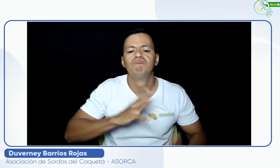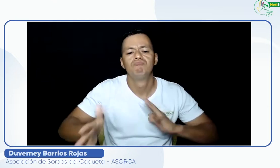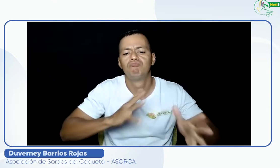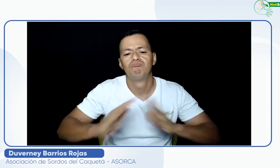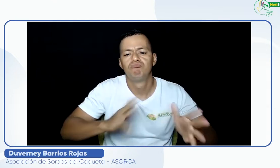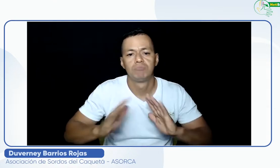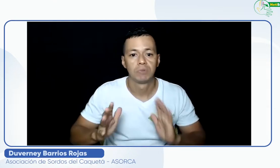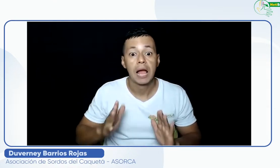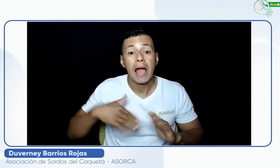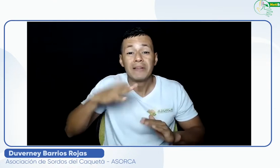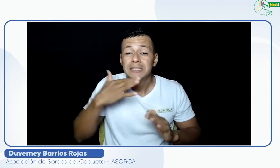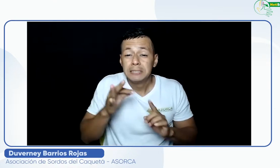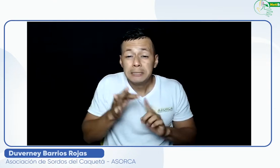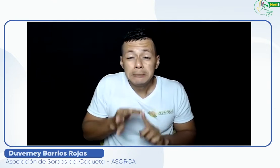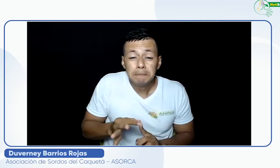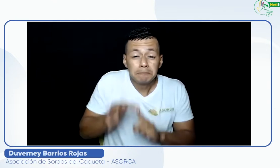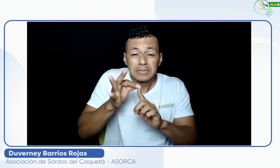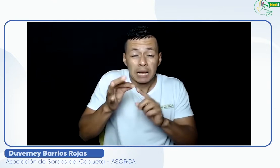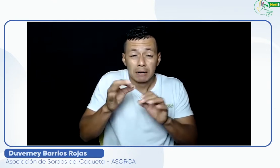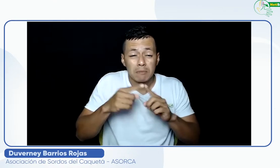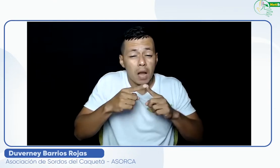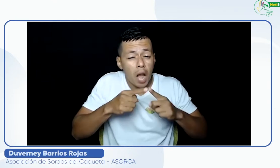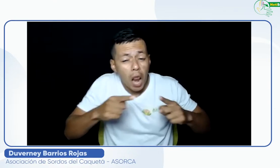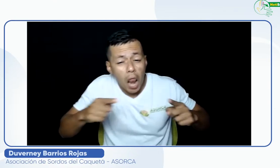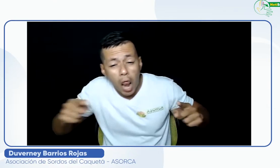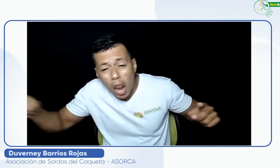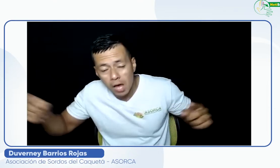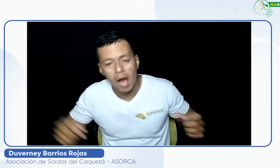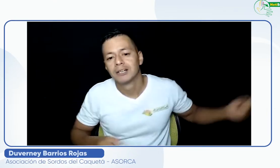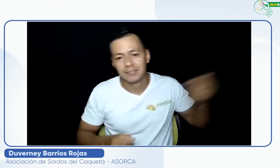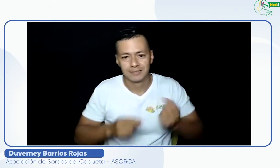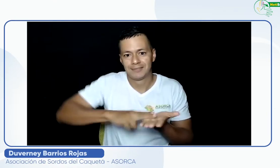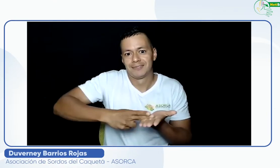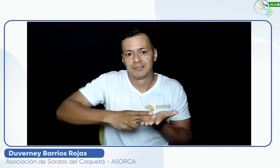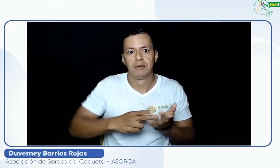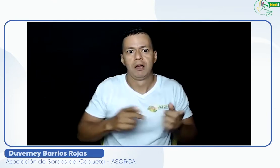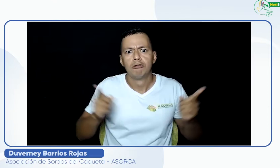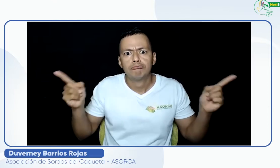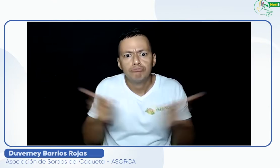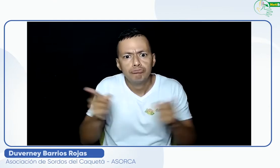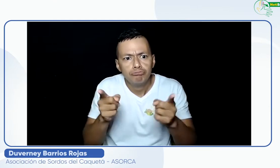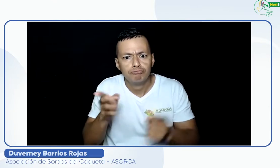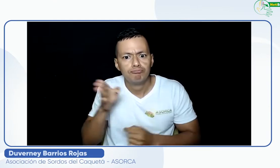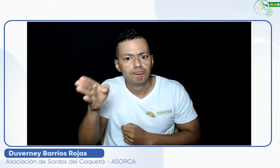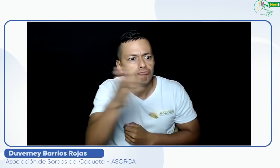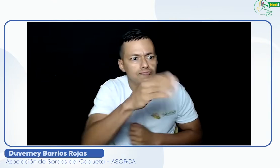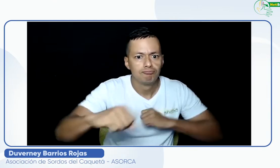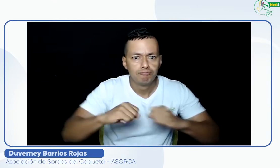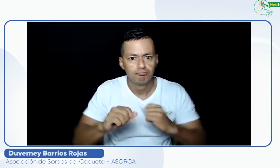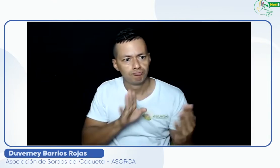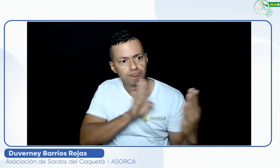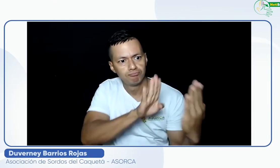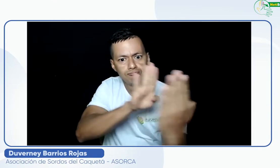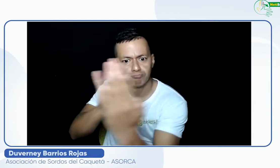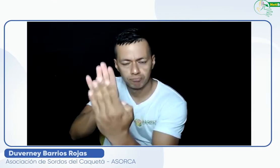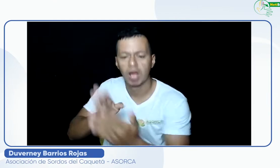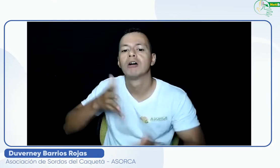seguro y comunicarnos a través del centro de relevo. Hay casos especiales, por ejemplo, cuando son reuniones de diálogo extenso, prefiero contar con el intérprete presencial,